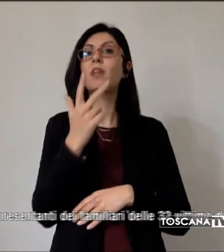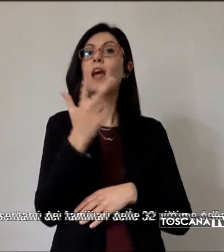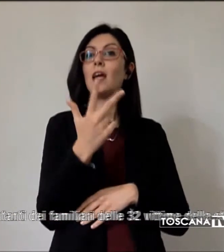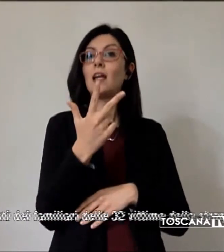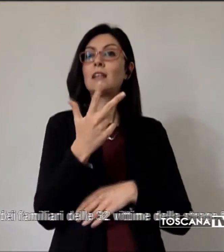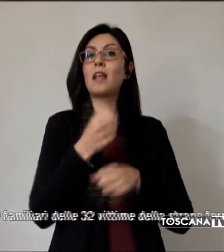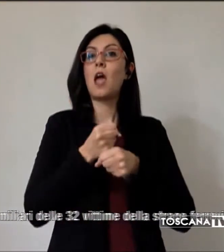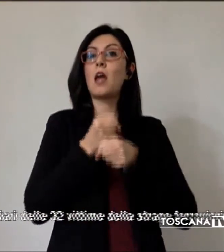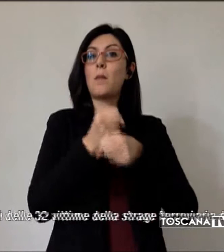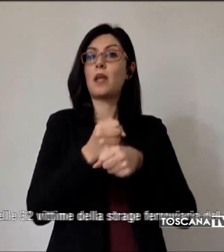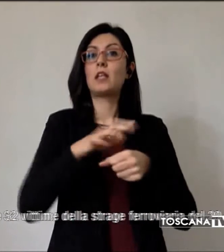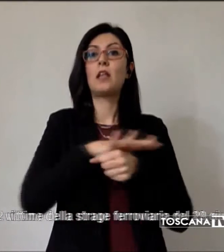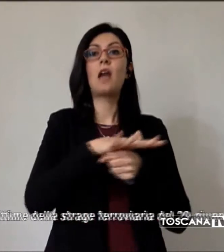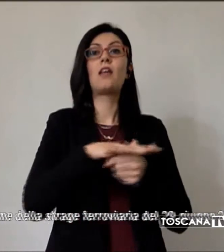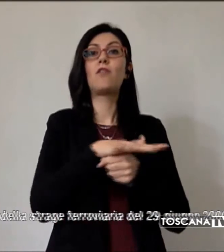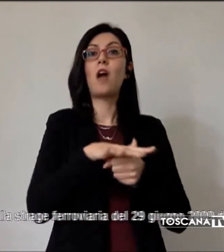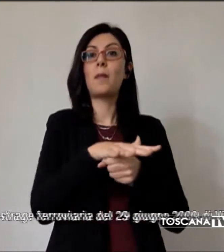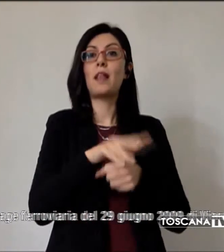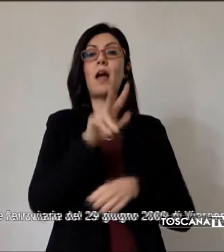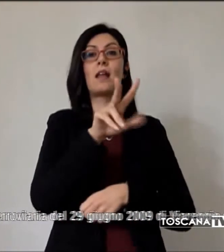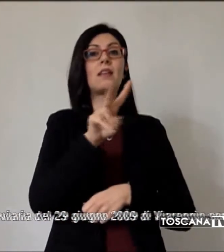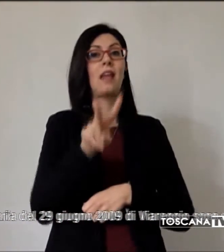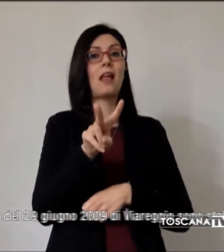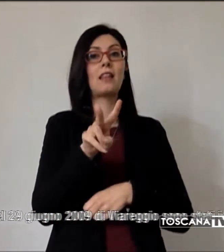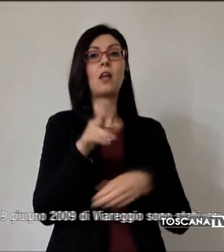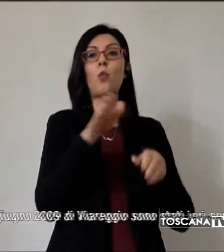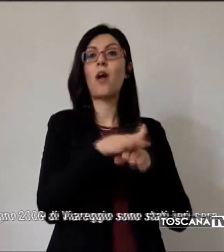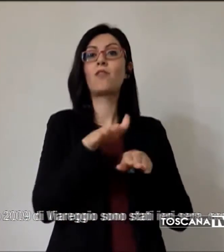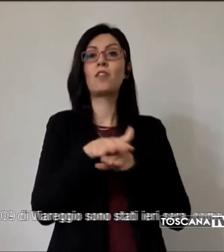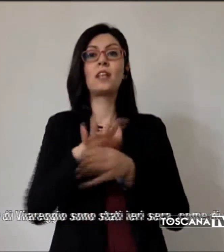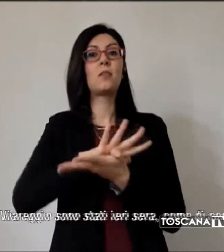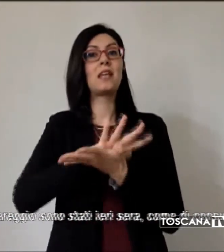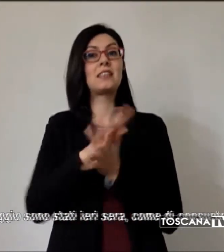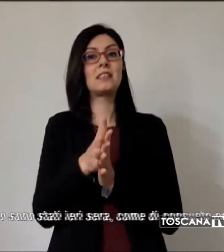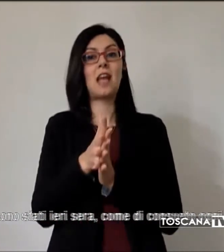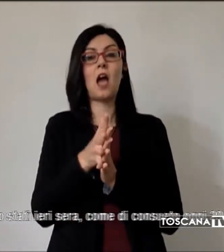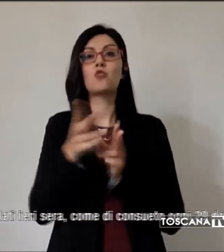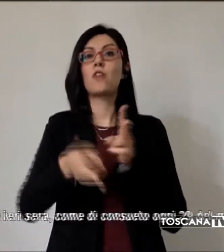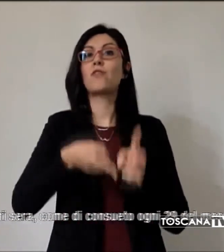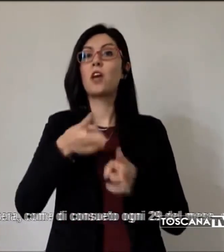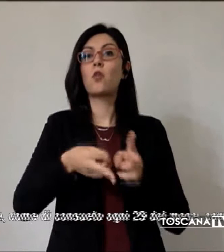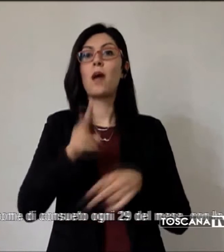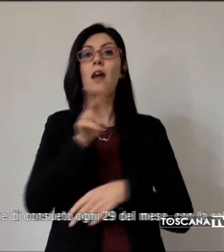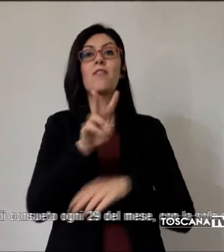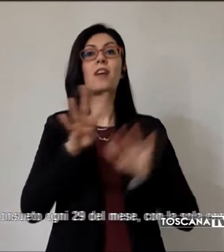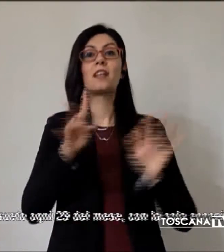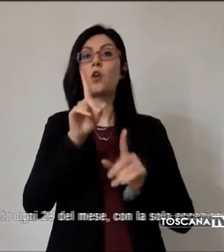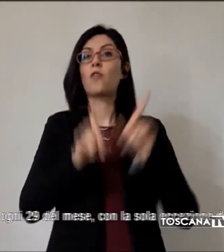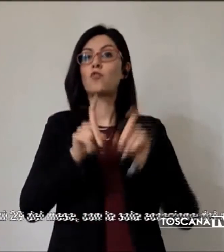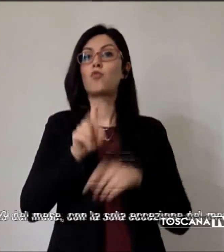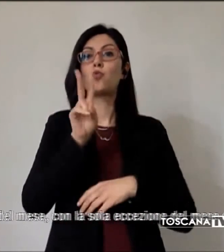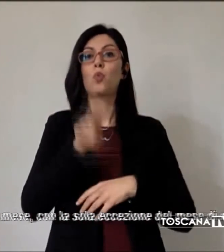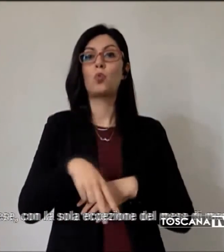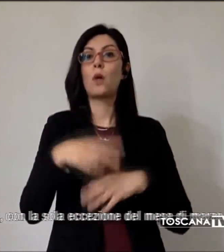familiari delle 32 vittime della strage ferroviaria del 29 giugno 2009 a Via